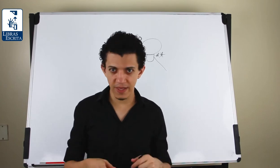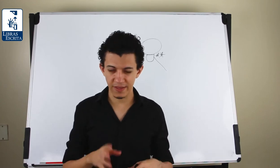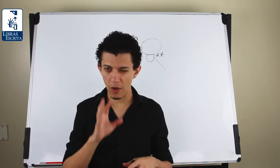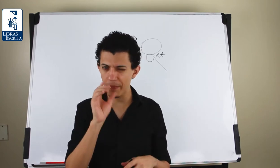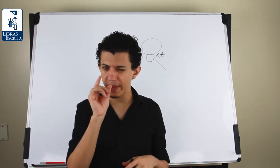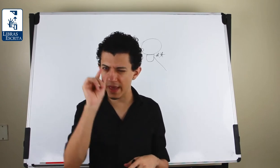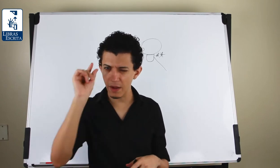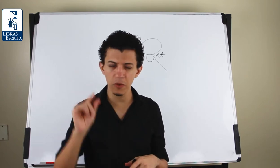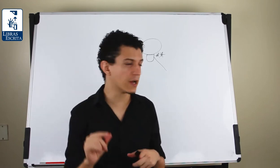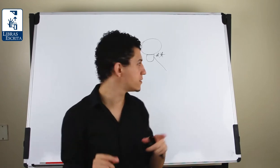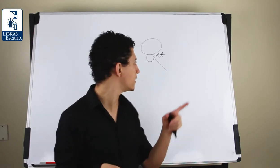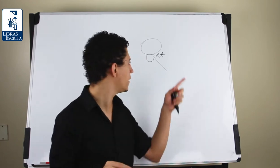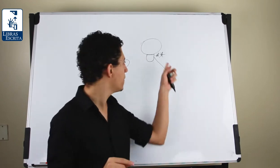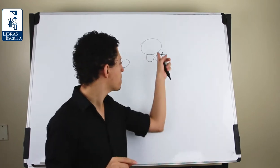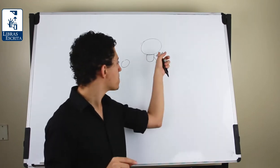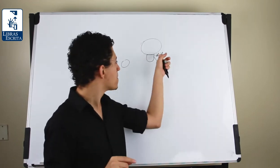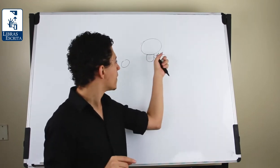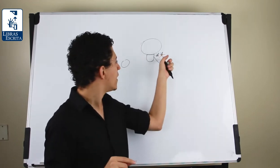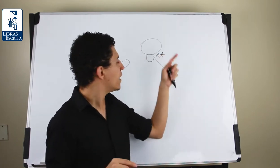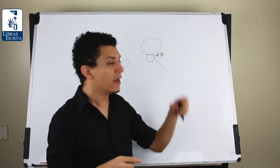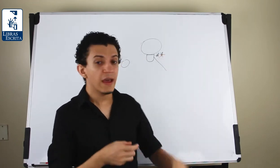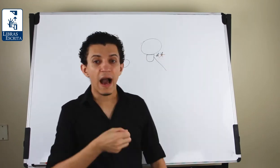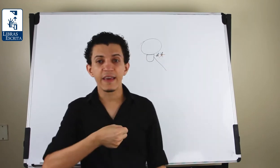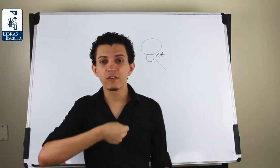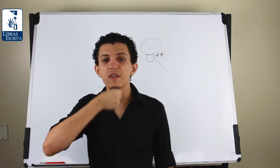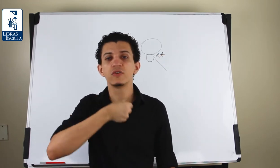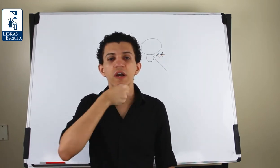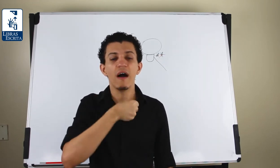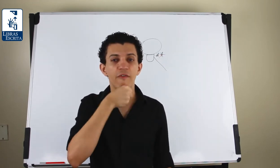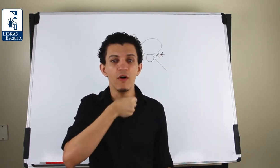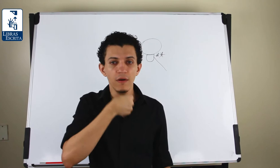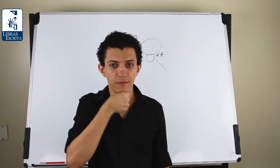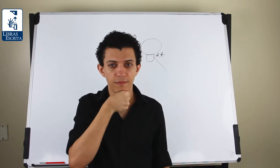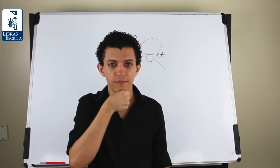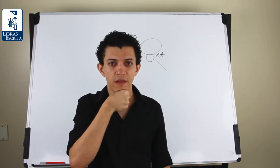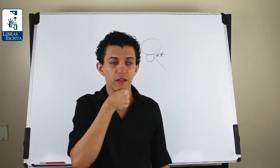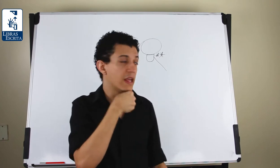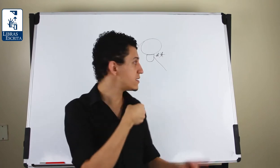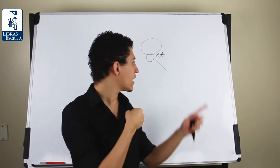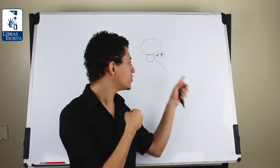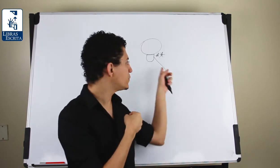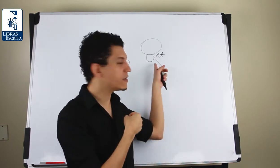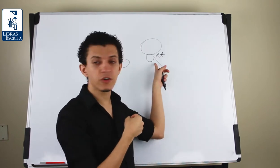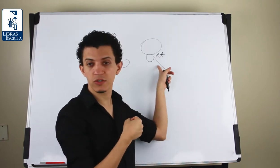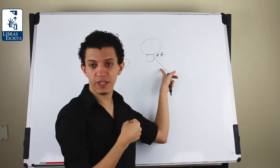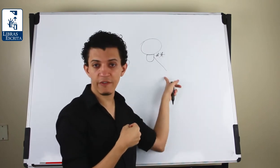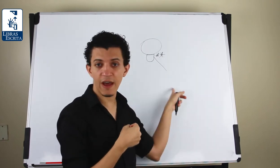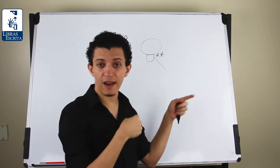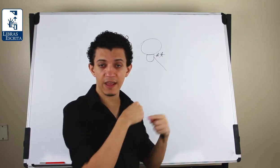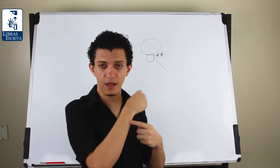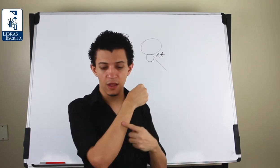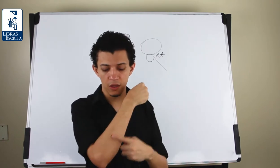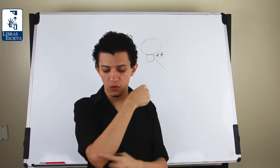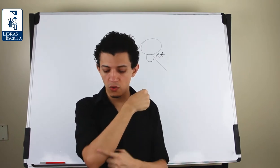aqui. Tem uma pequena mudança aí. Aqui é o sinal de avô. Nesse caso, a gente precisa descrever a linha do